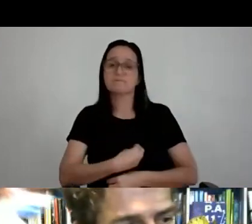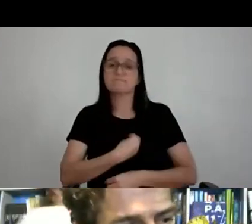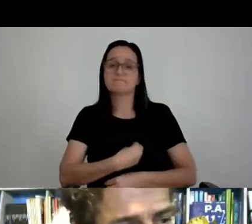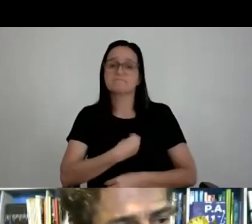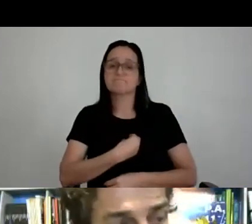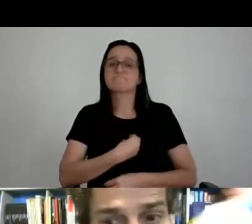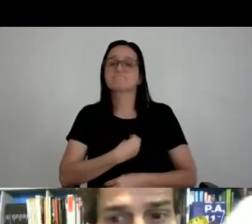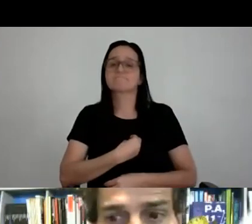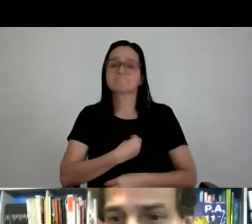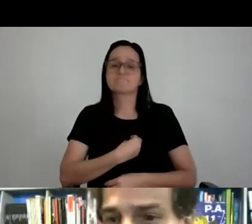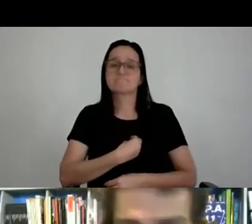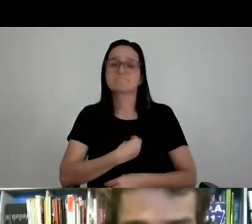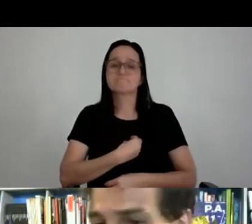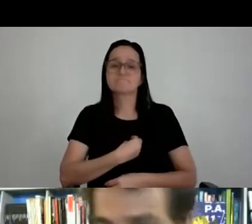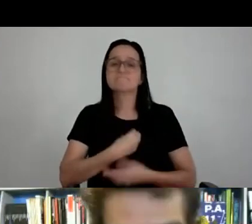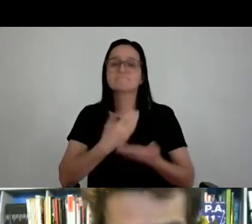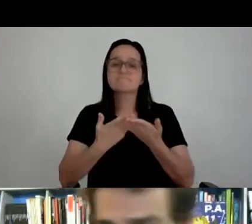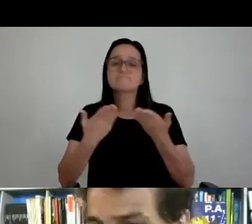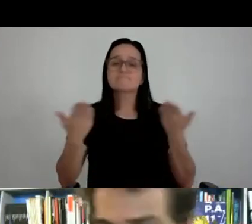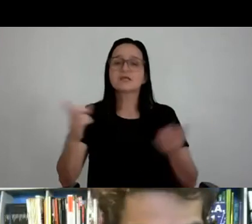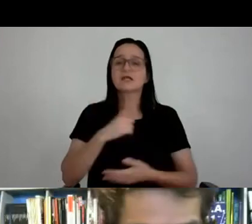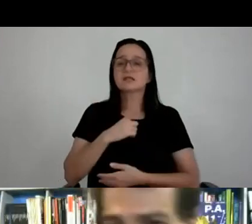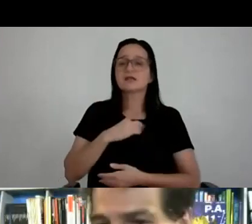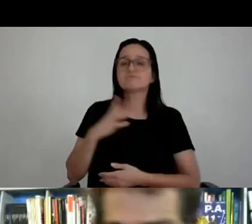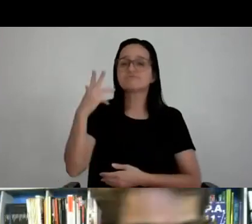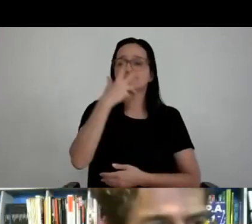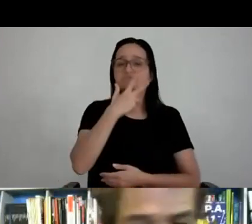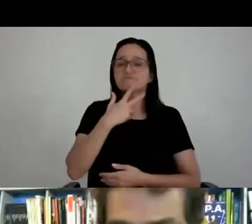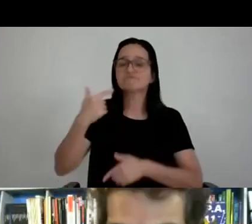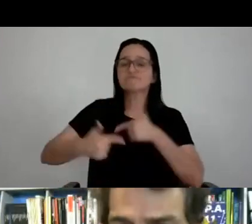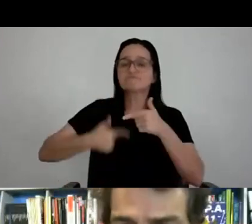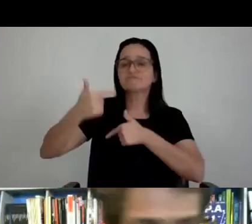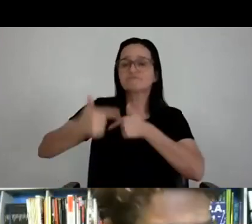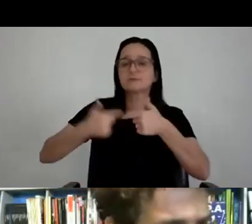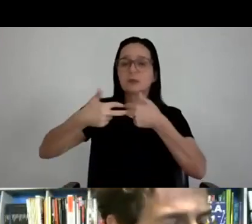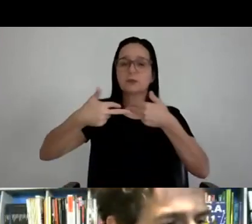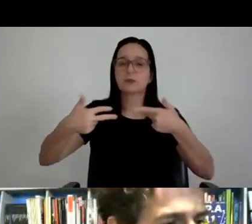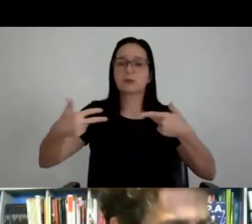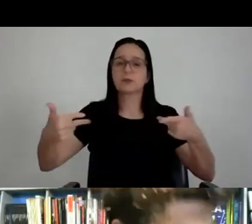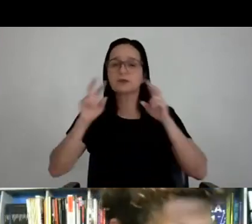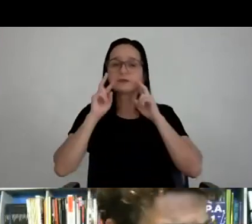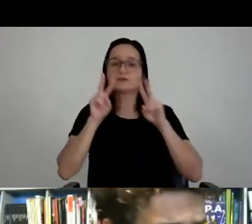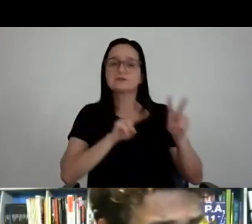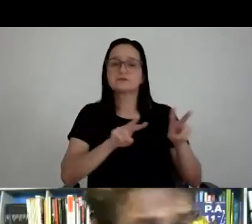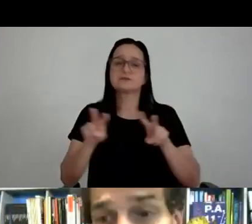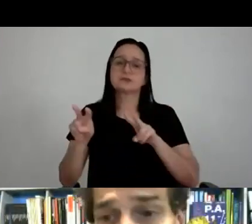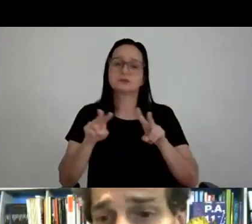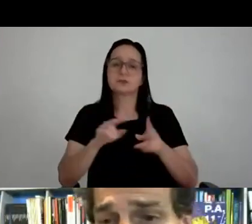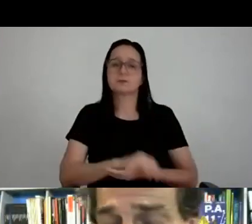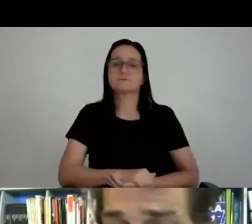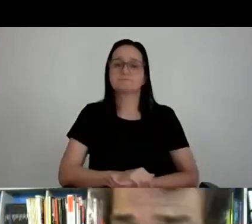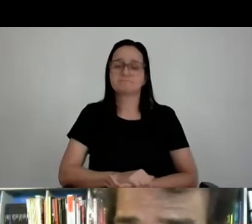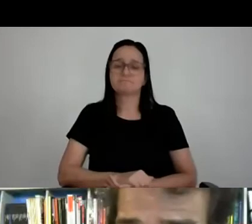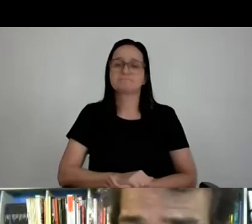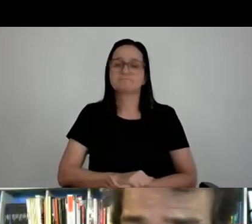e essas transmissões, e isso aí, todo mundo dizendo que impressionante, palco, que estrutura, que visual, não sei o e aí